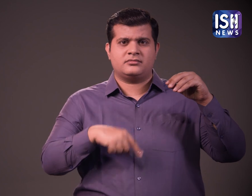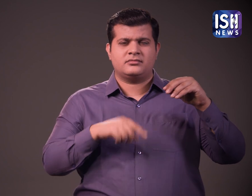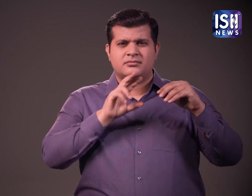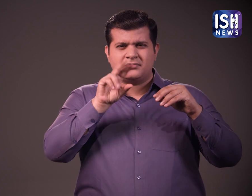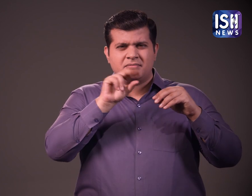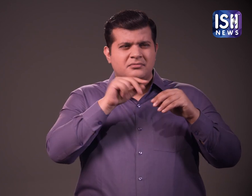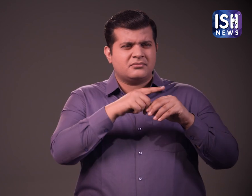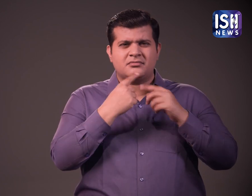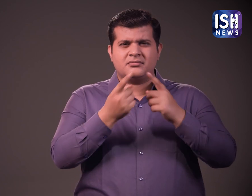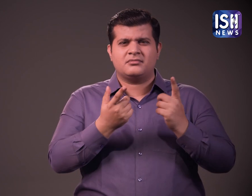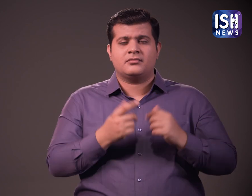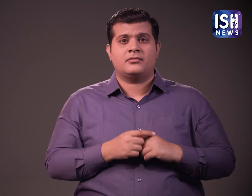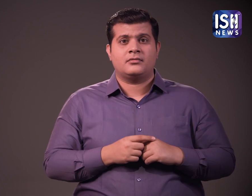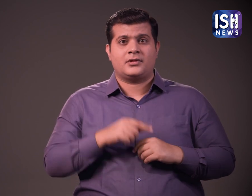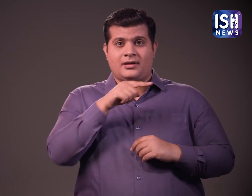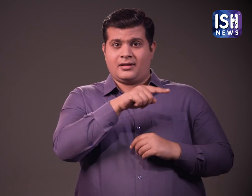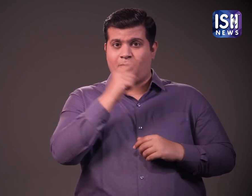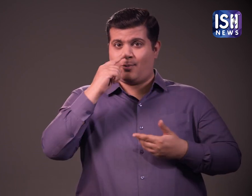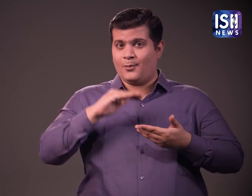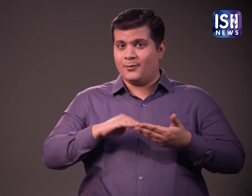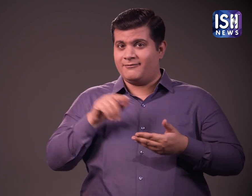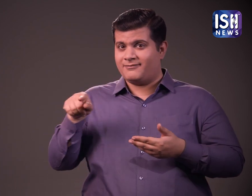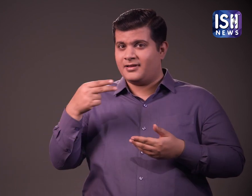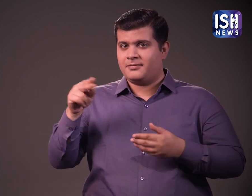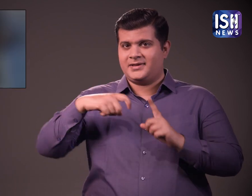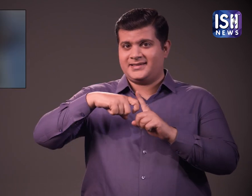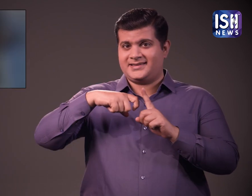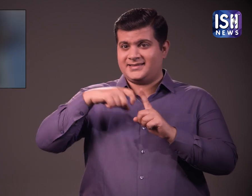नजर आ रहे है प्रभाकरण ने कहा कि उनकी पत्नी कीर्थी को